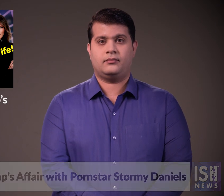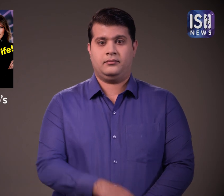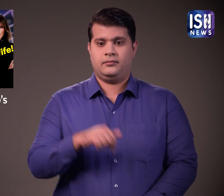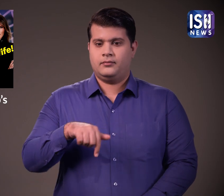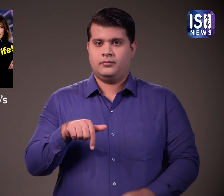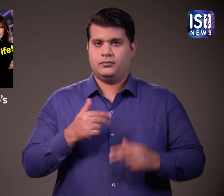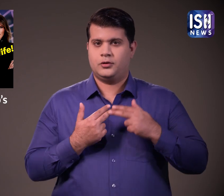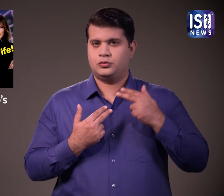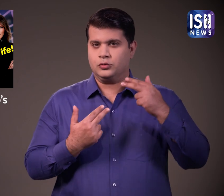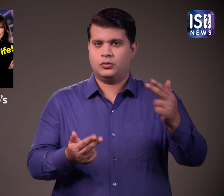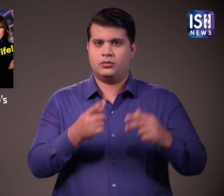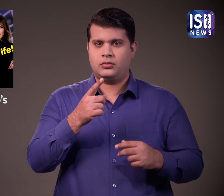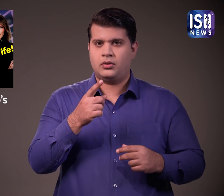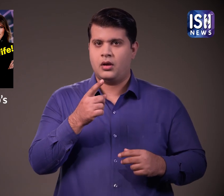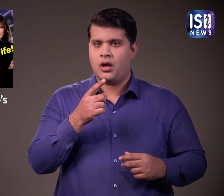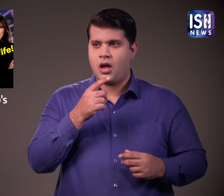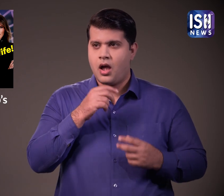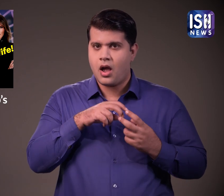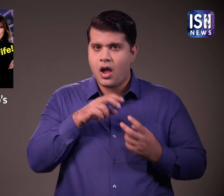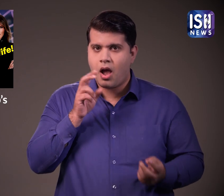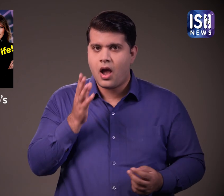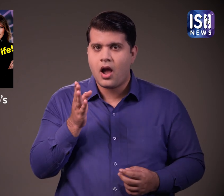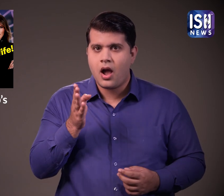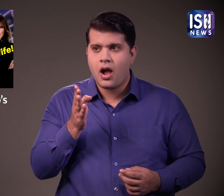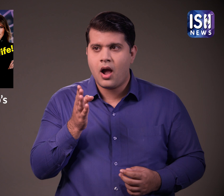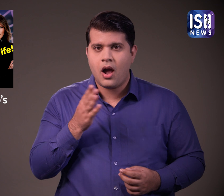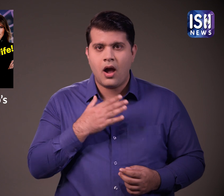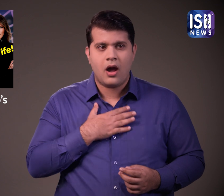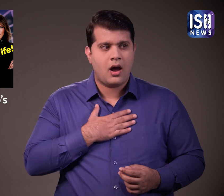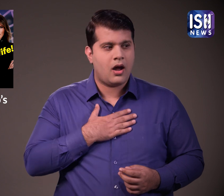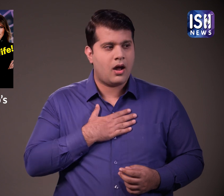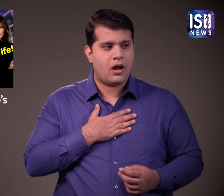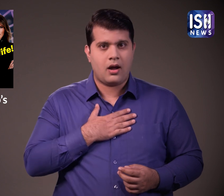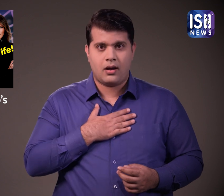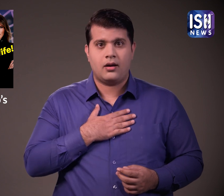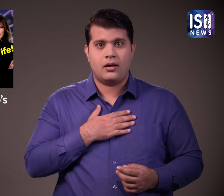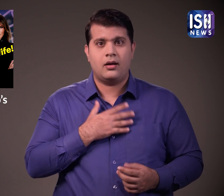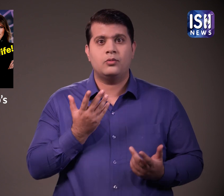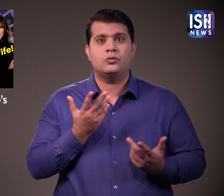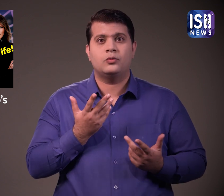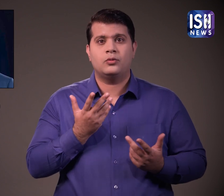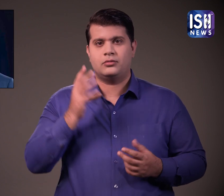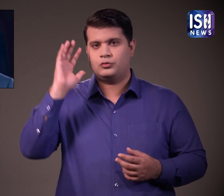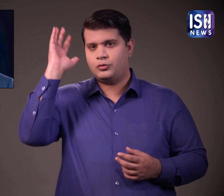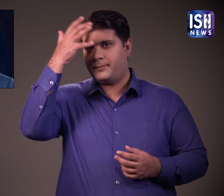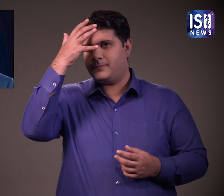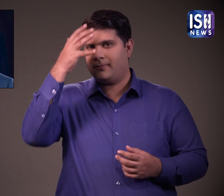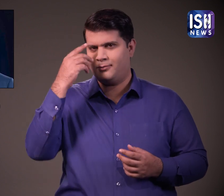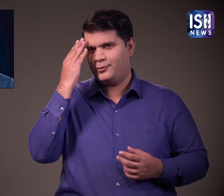ये कहानी आपके होश उड़ा देगी ये आपको हिला कर रख देगी आप सभी डोनाल्ड ट्रम को जानते हैं